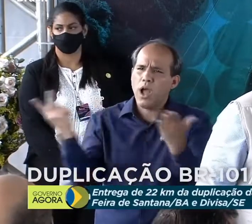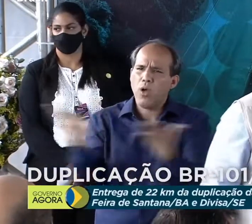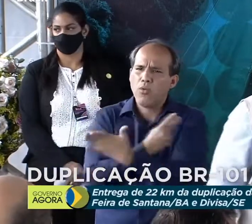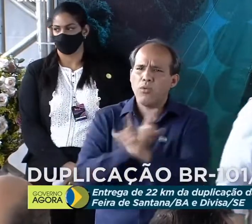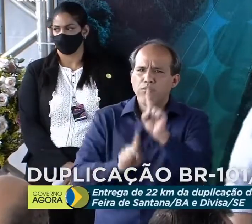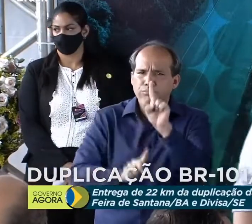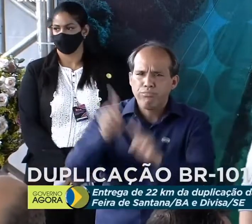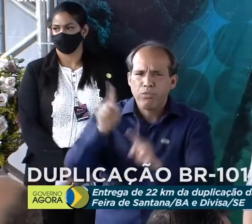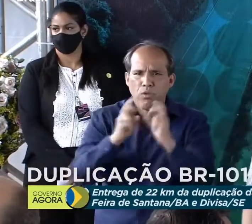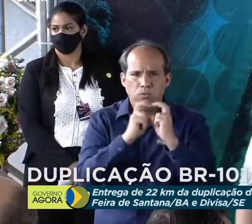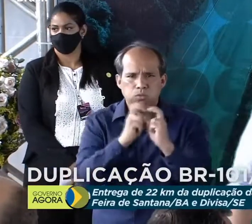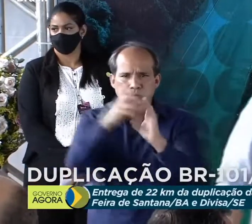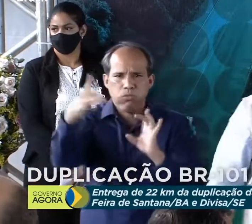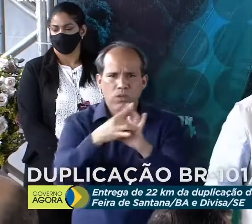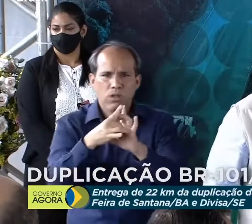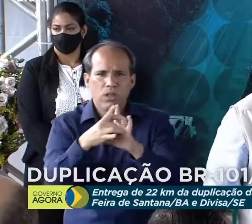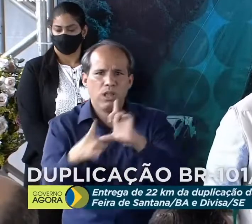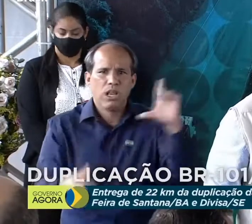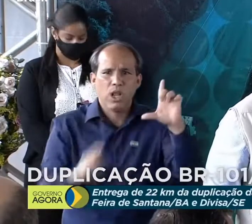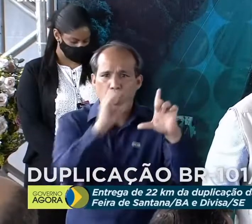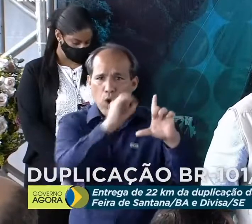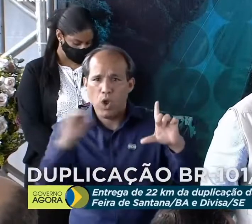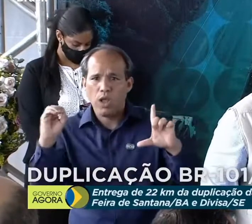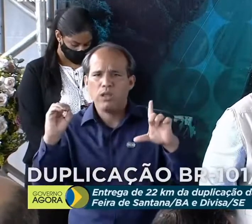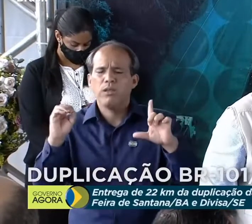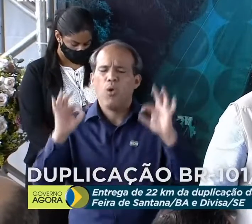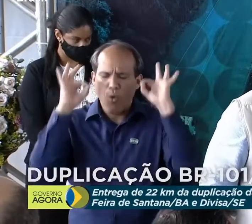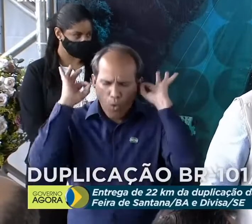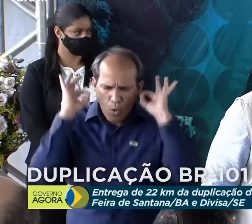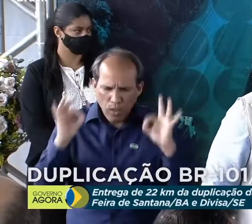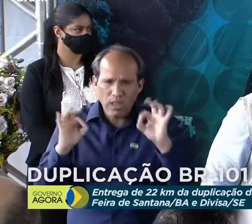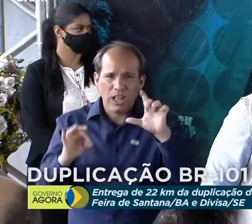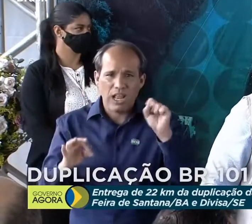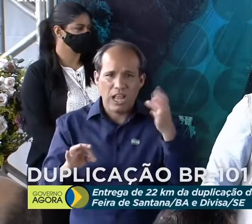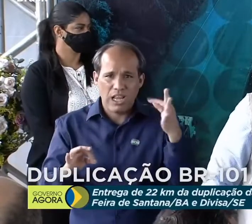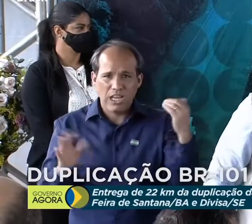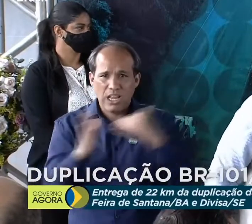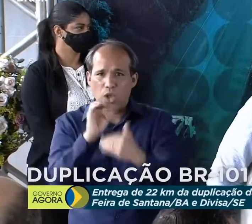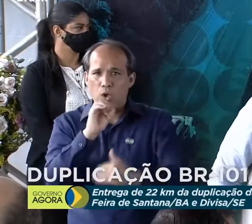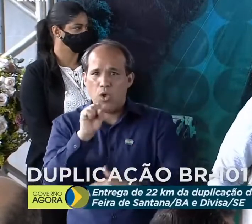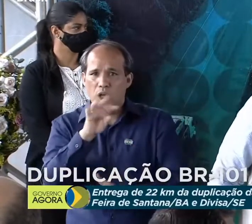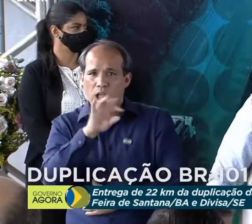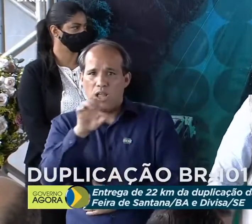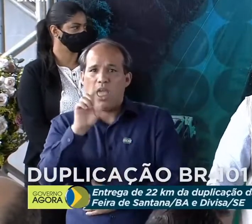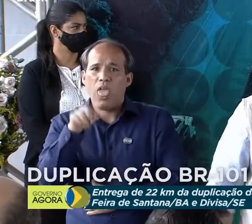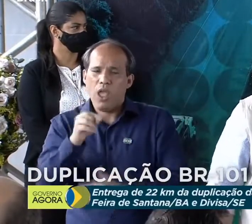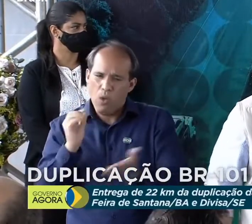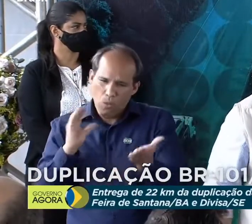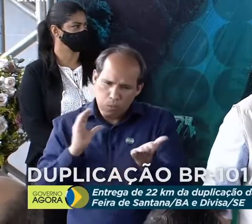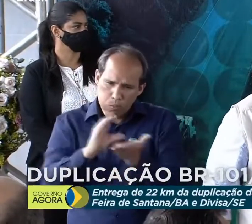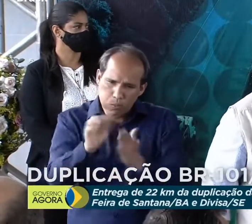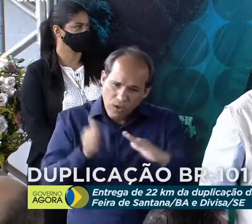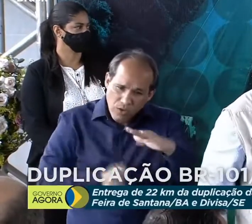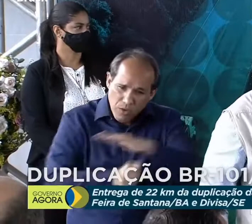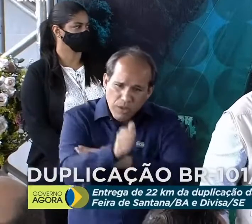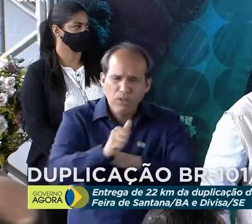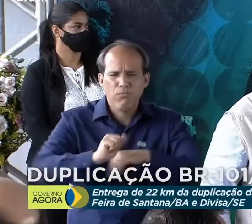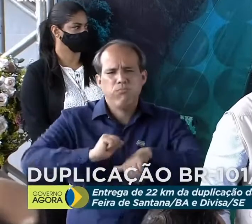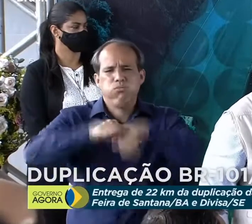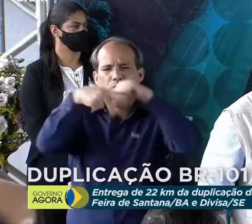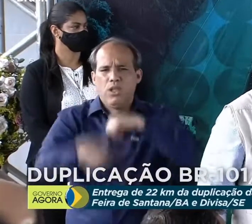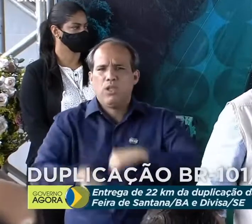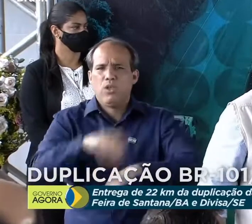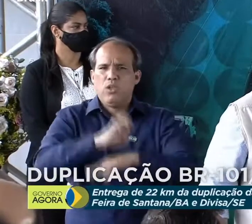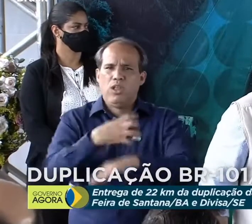Ferrovia de Integração Oeste-Leste, sem sombra de dúvida. um investimento transformador para este Estado, que no primeiro